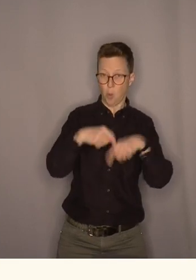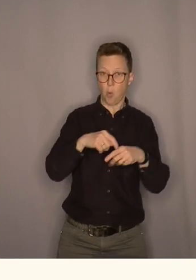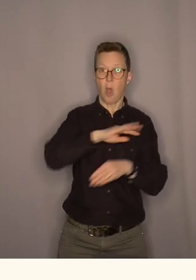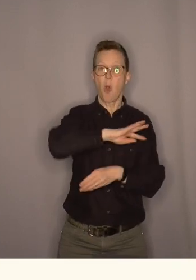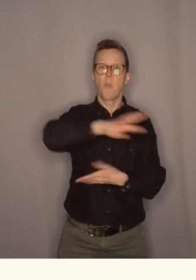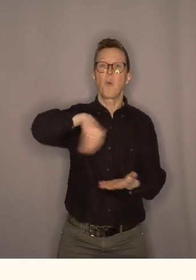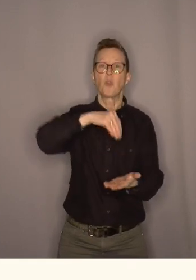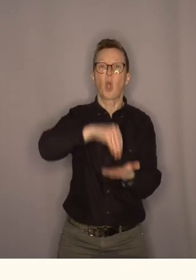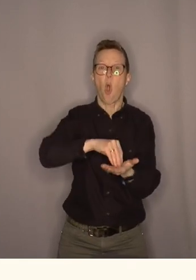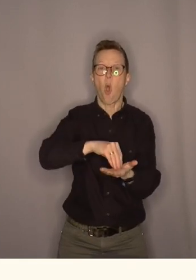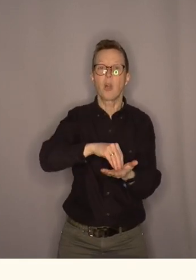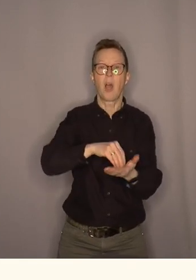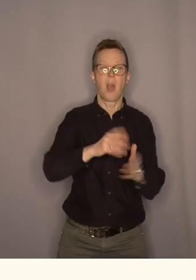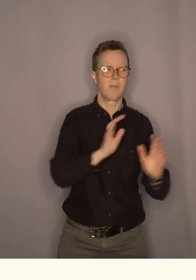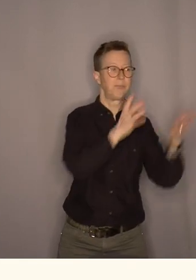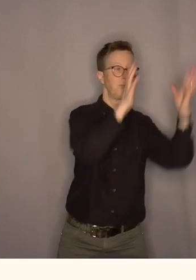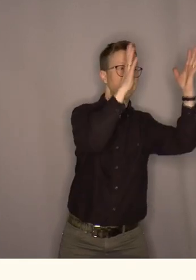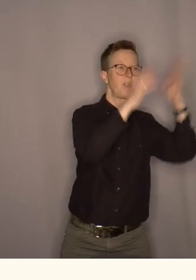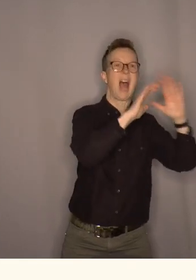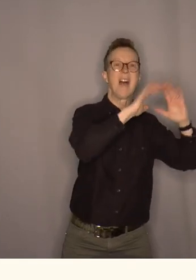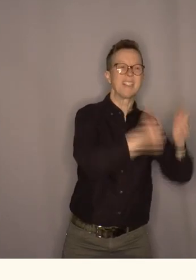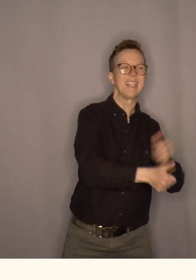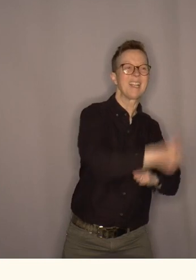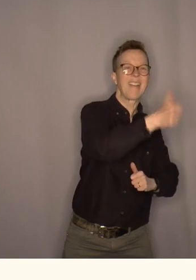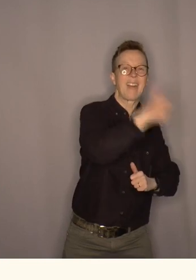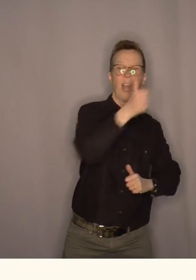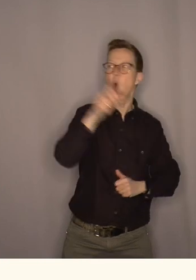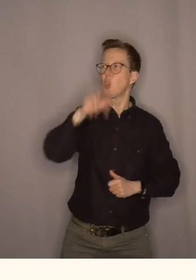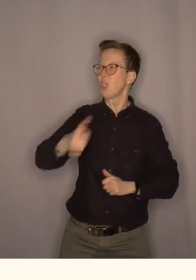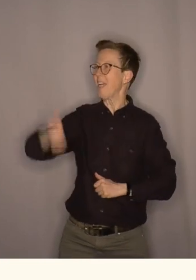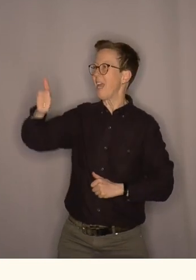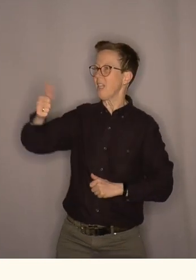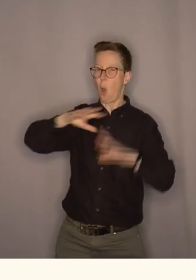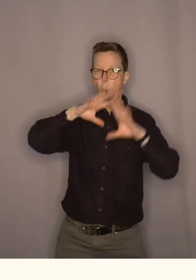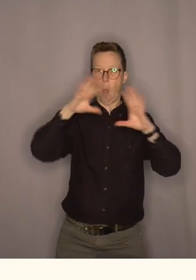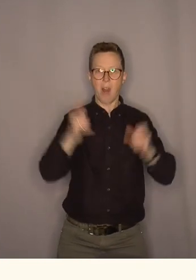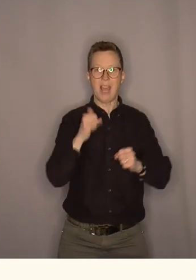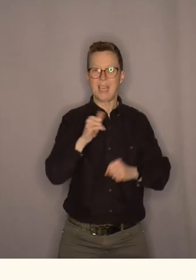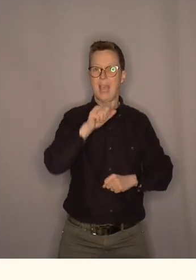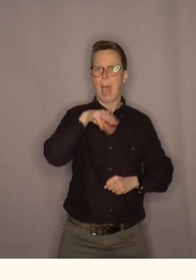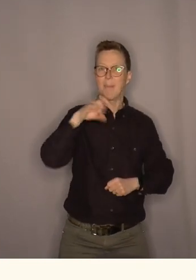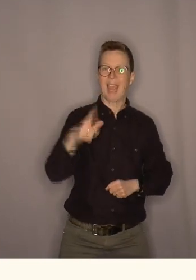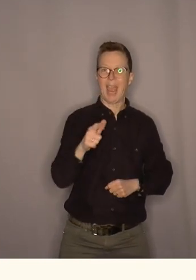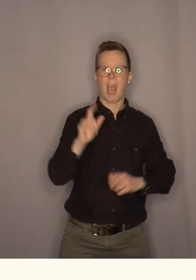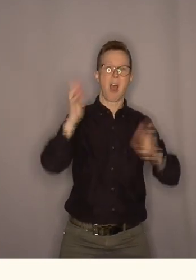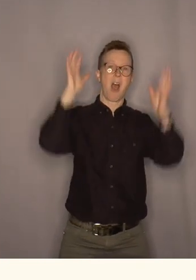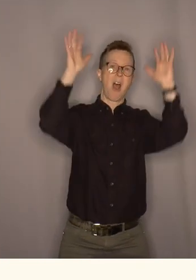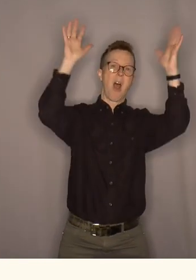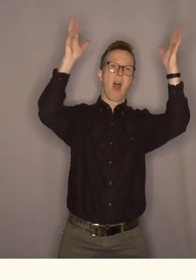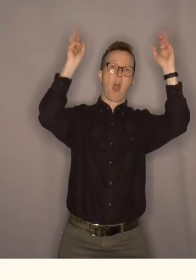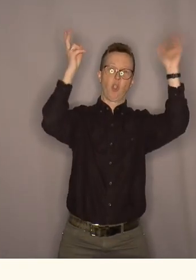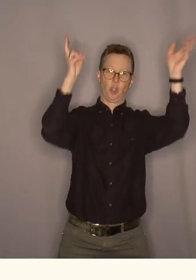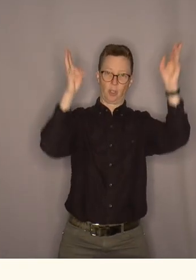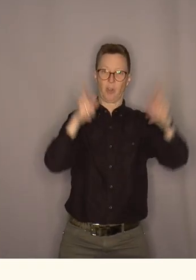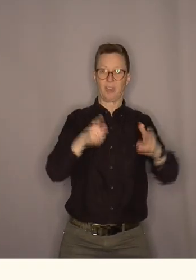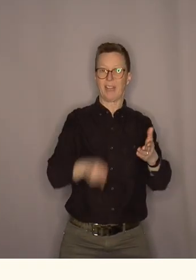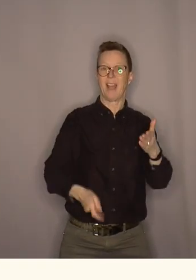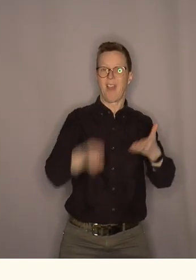jubel både fra verdensledere og fra norske ledere og selvfølgelig fra alle i MDG jublet også